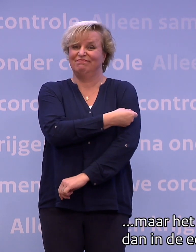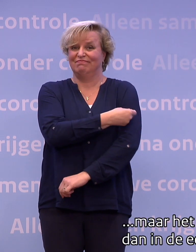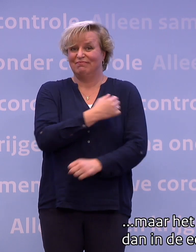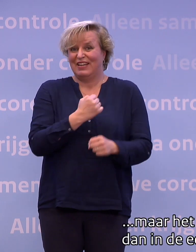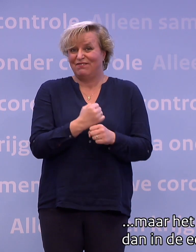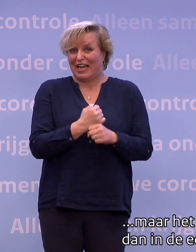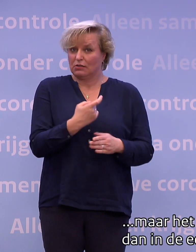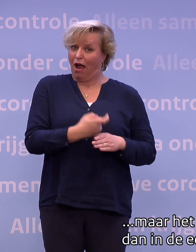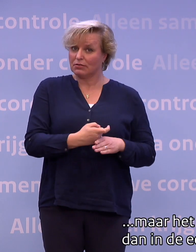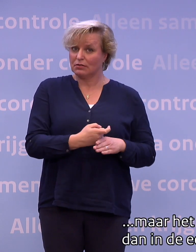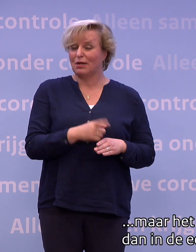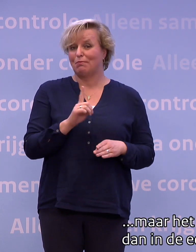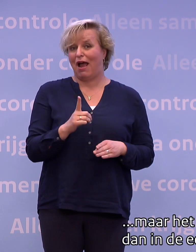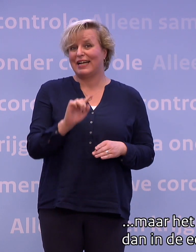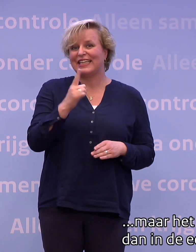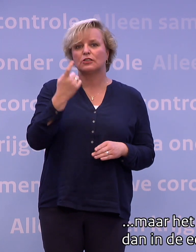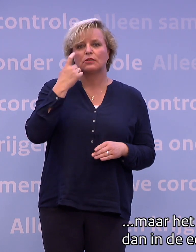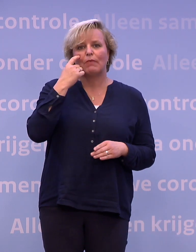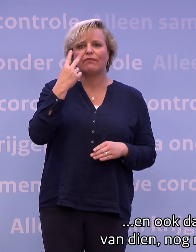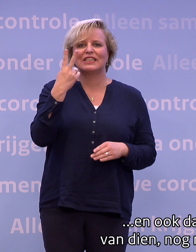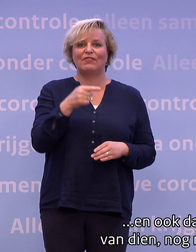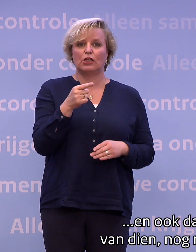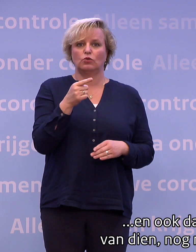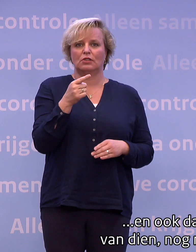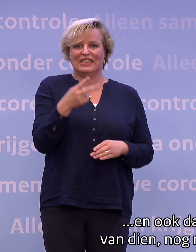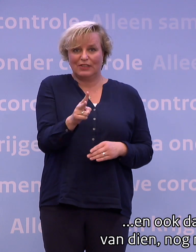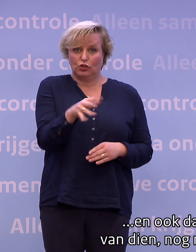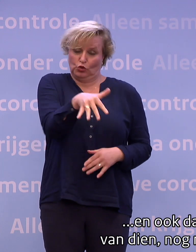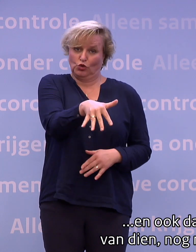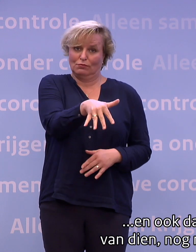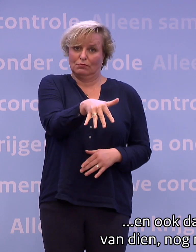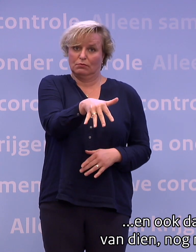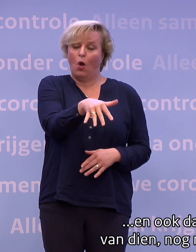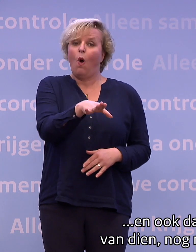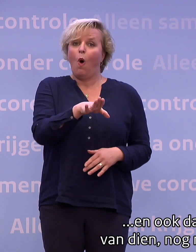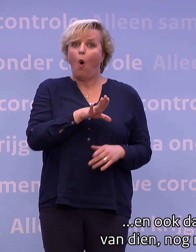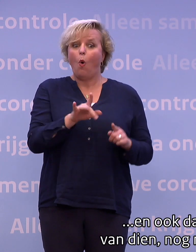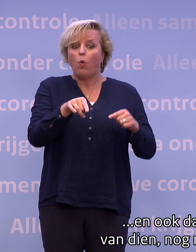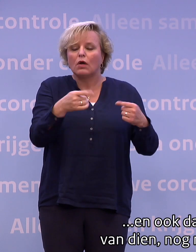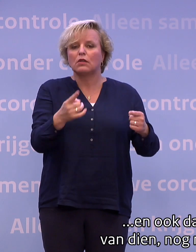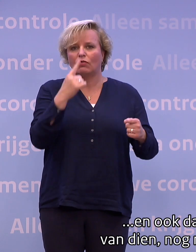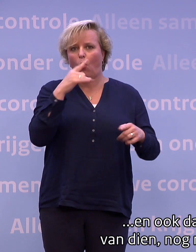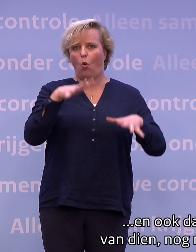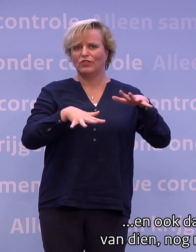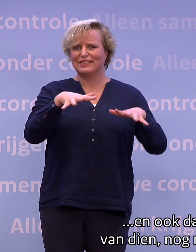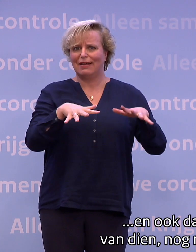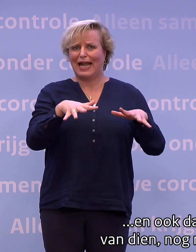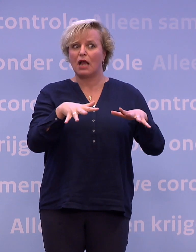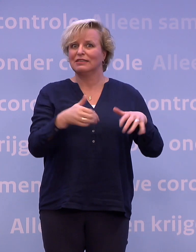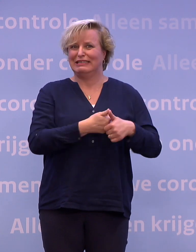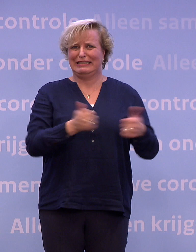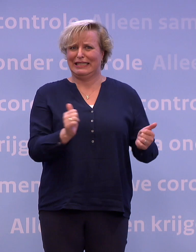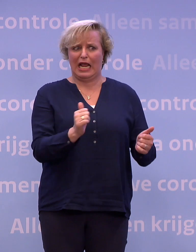zijn dan in de eerste maanden van 2020. En ook dan, met alle onzekerheden van dien, nog maar voor de eerste groepen.